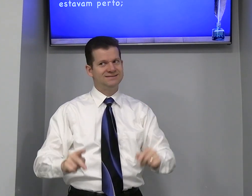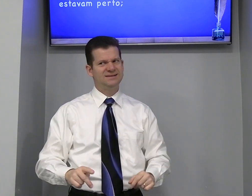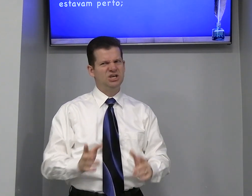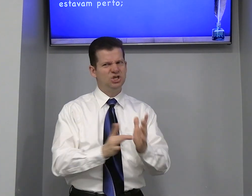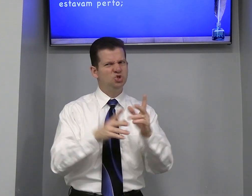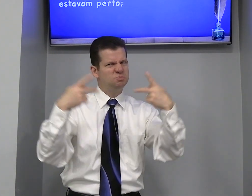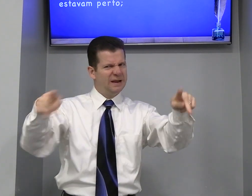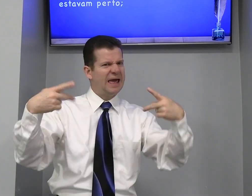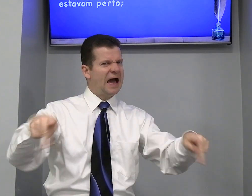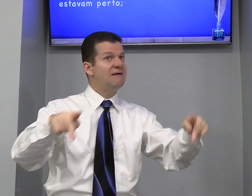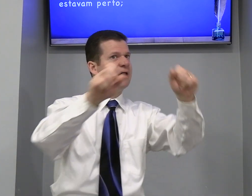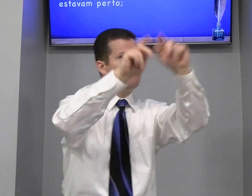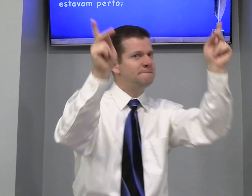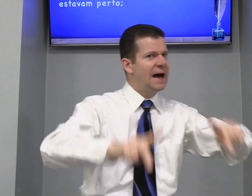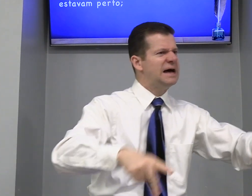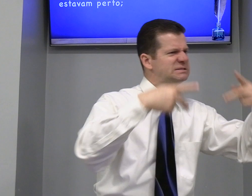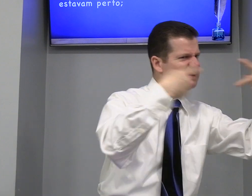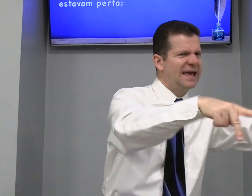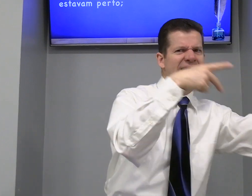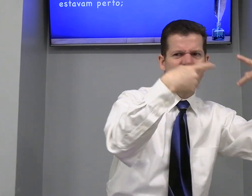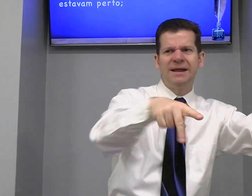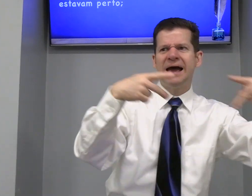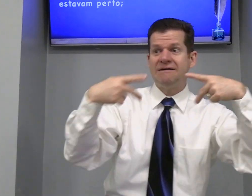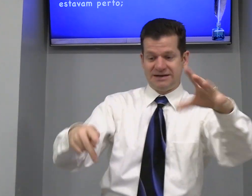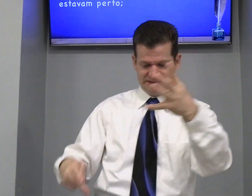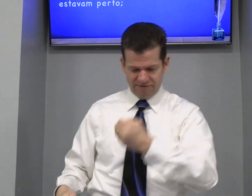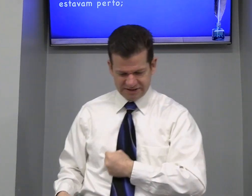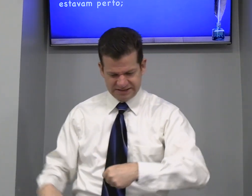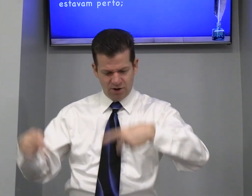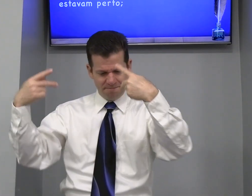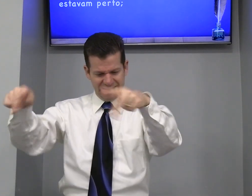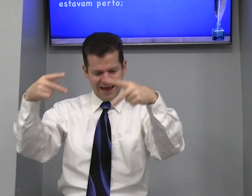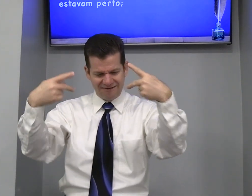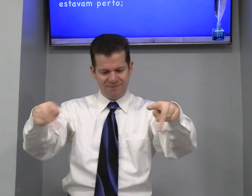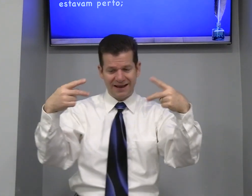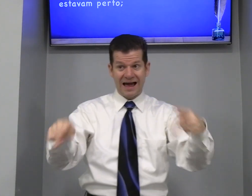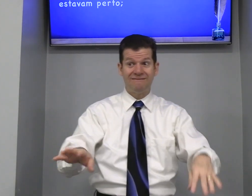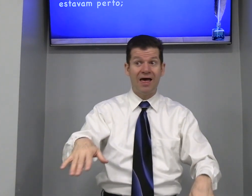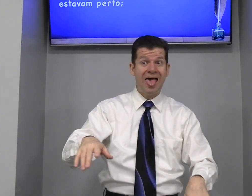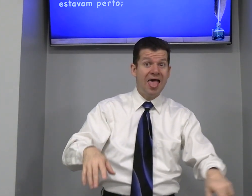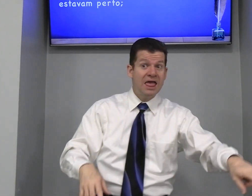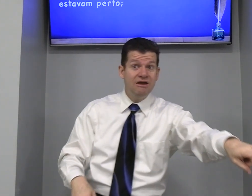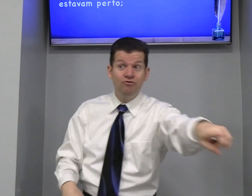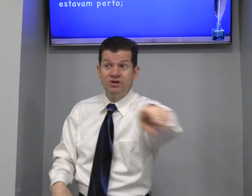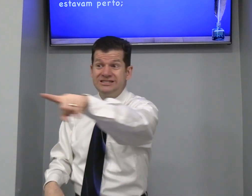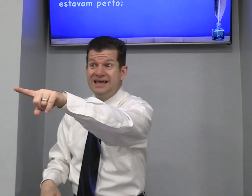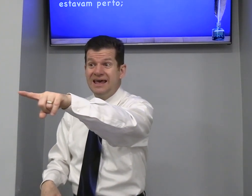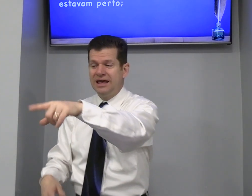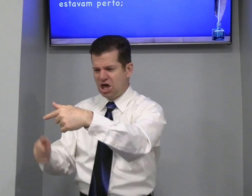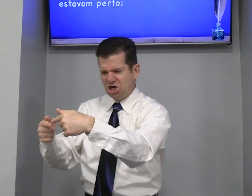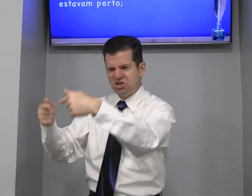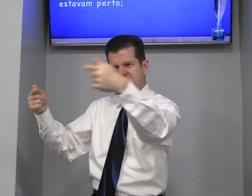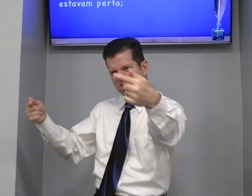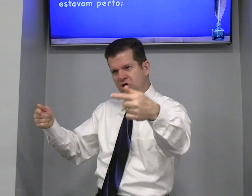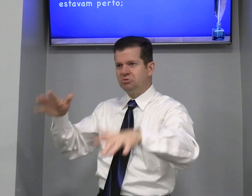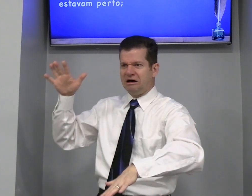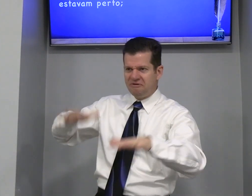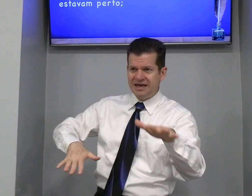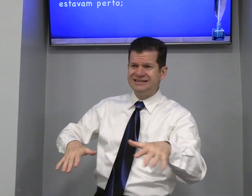Jesus pregava A paz Pregava Pregava A salvação Pregava Pregava E você Gentil Talvez